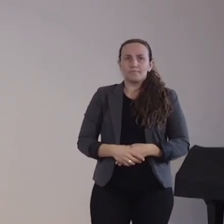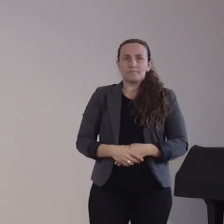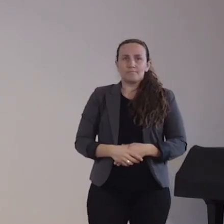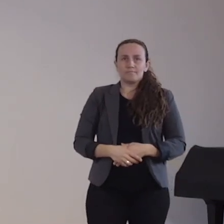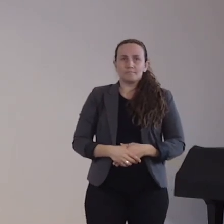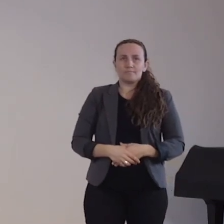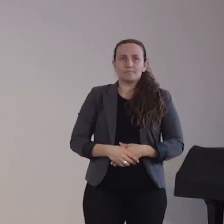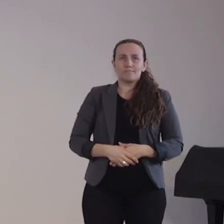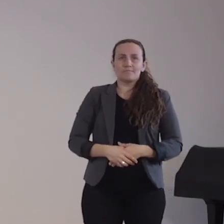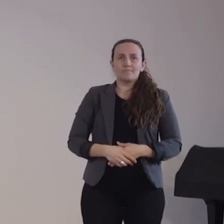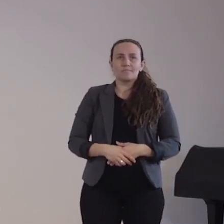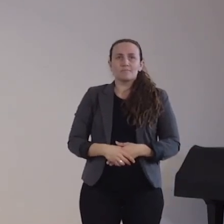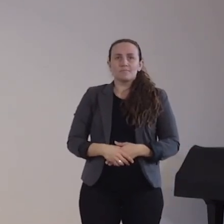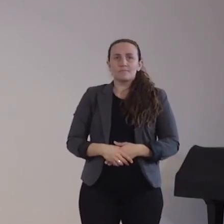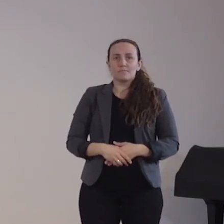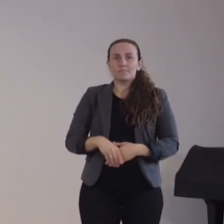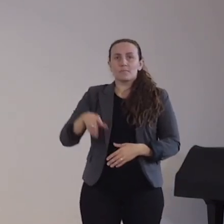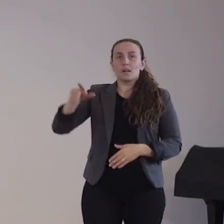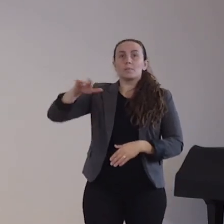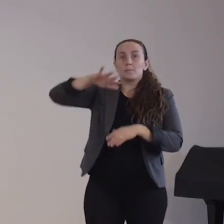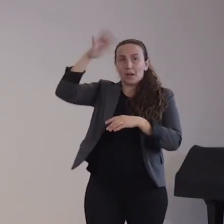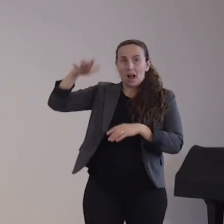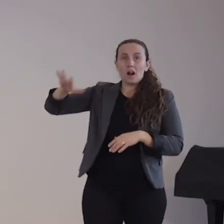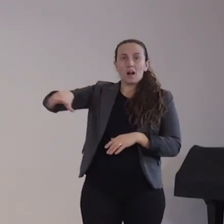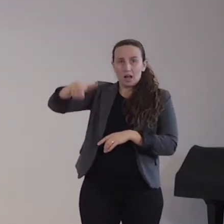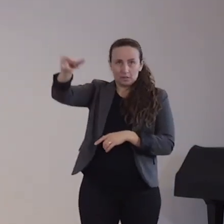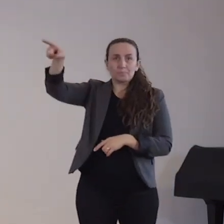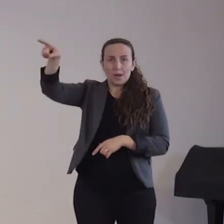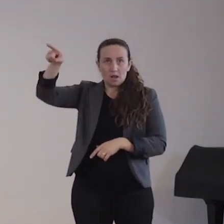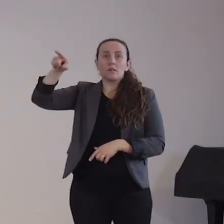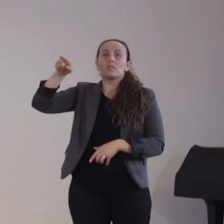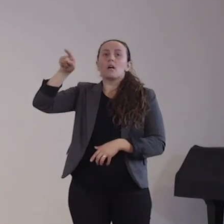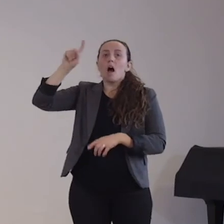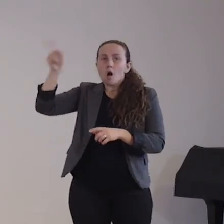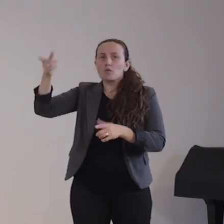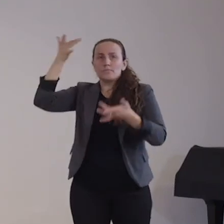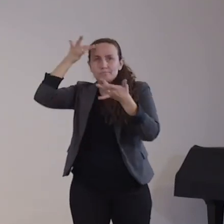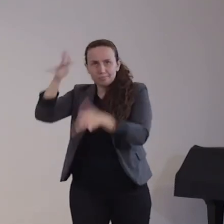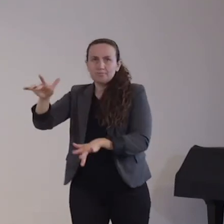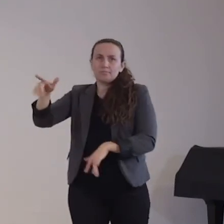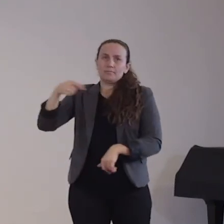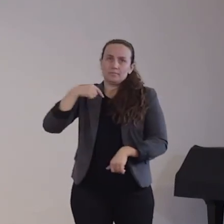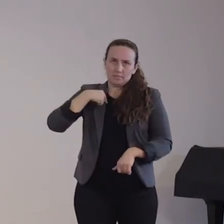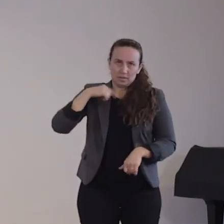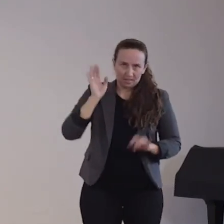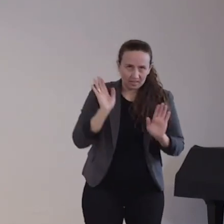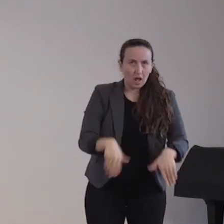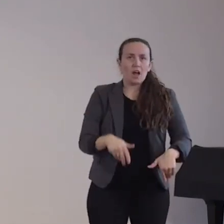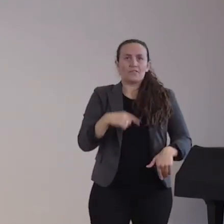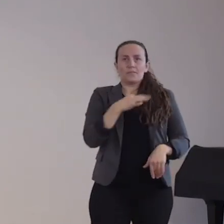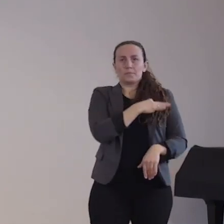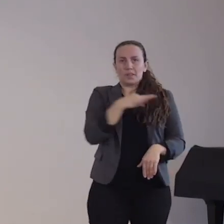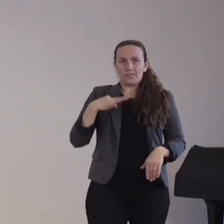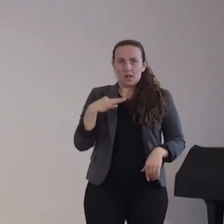im privaten PKW auch geprüft und für gut empfunden.